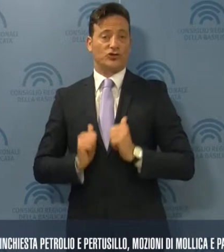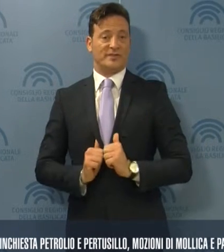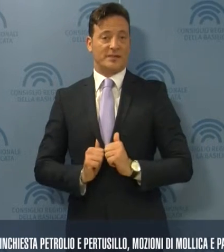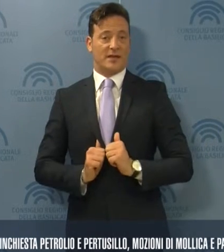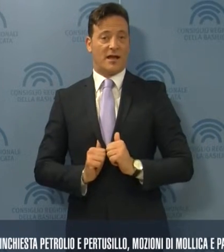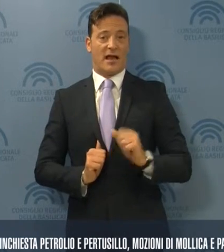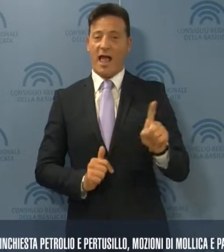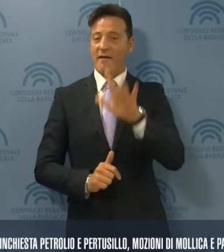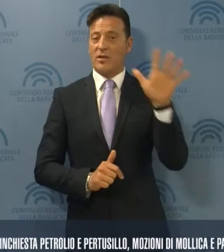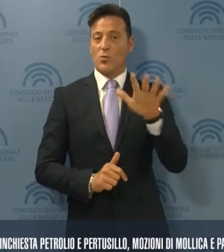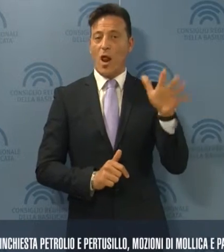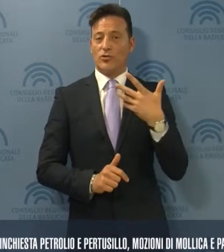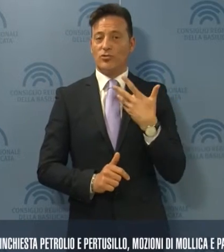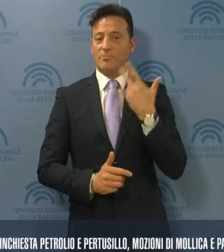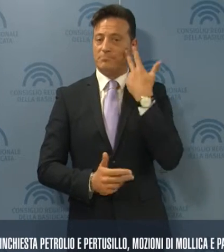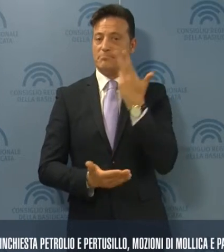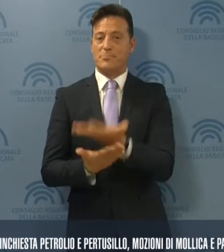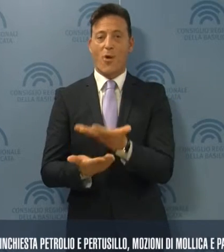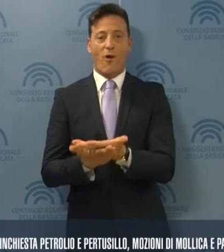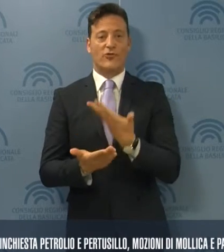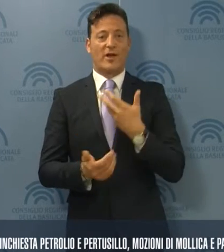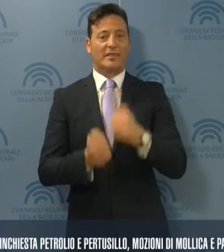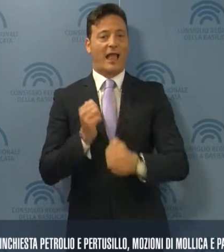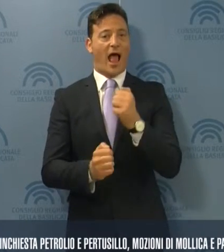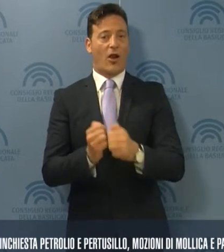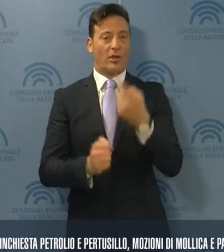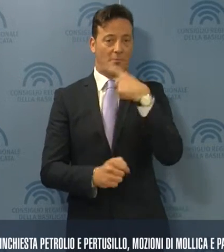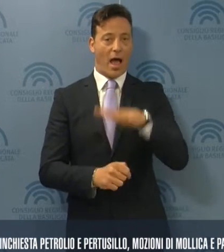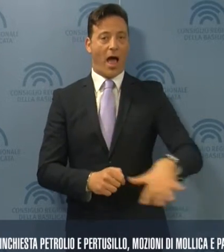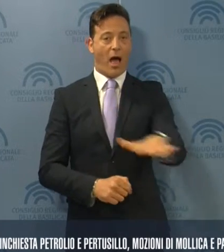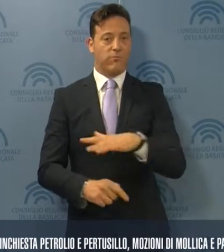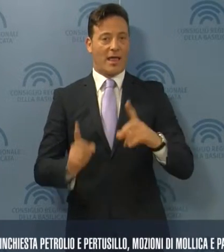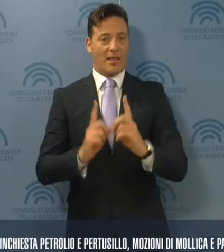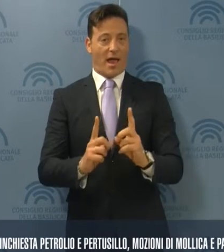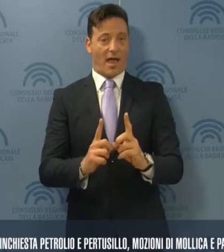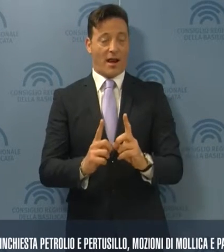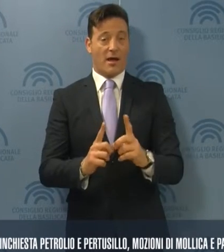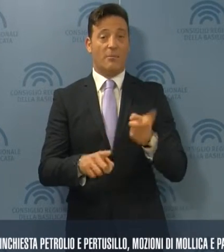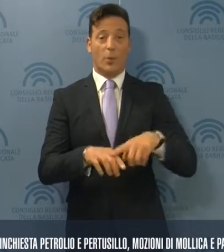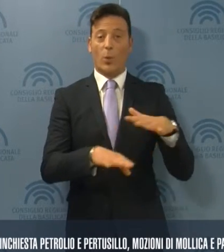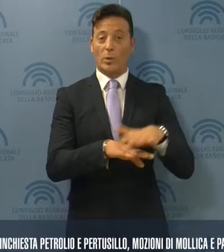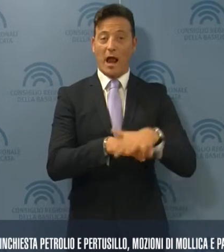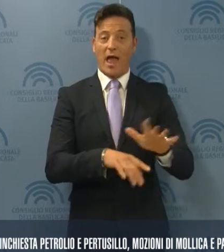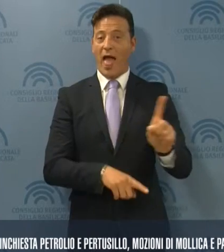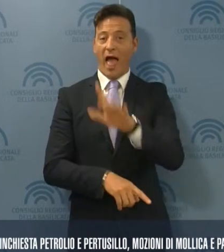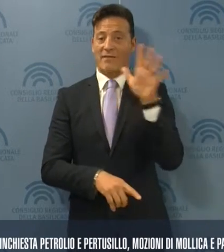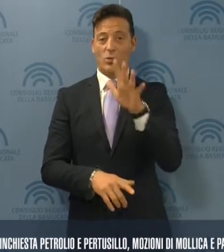caso venga approvato il danno ambientale e utilizzare l'eventuale risarcimento